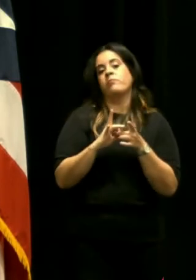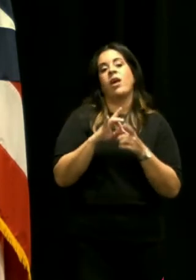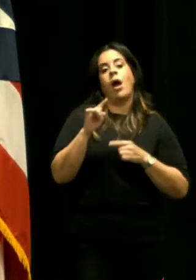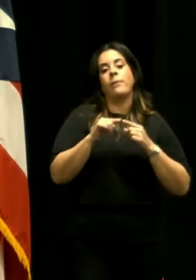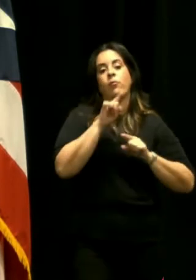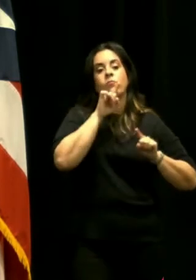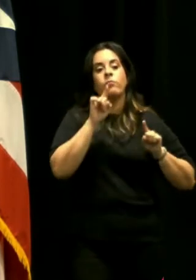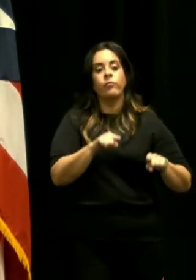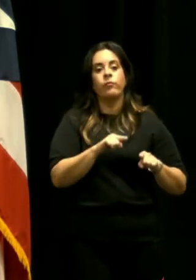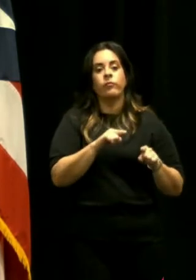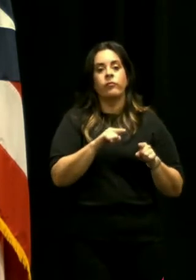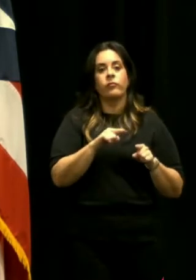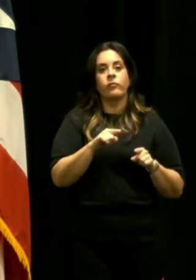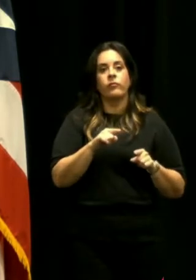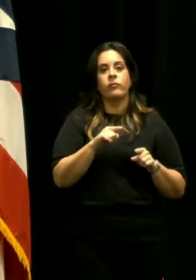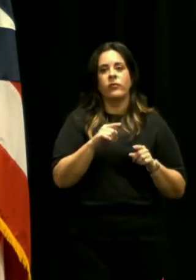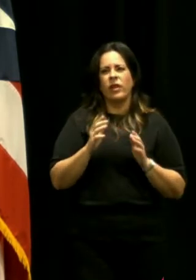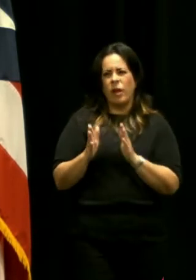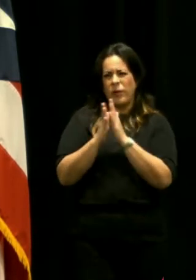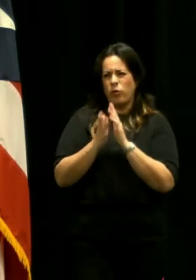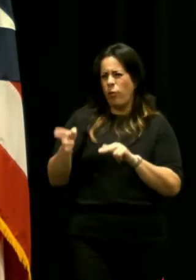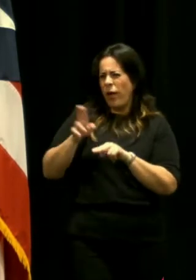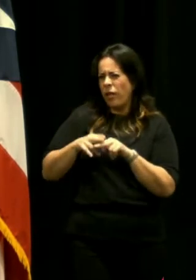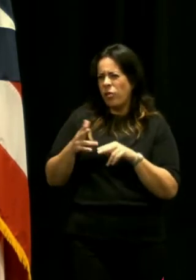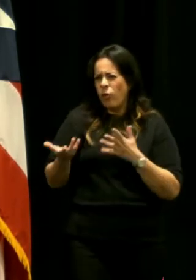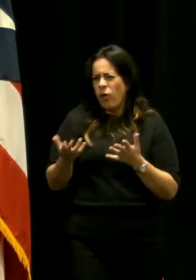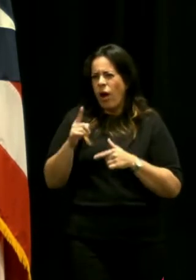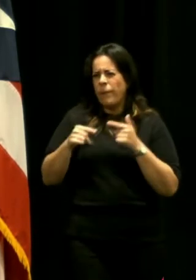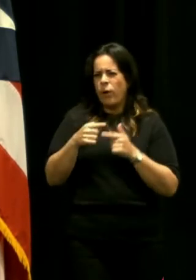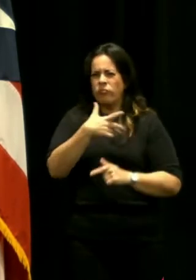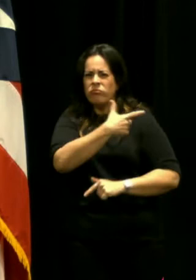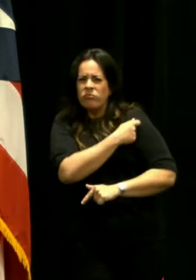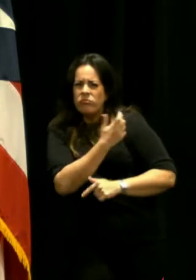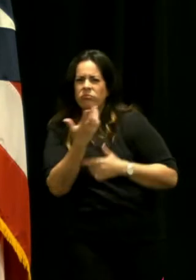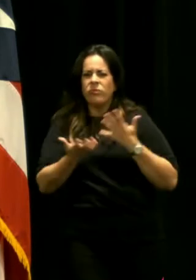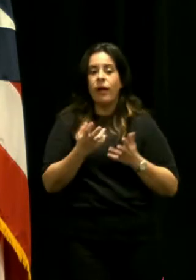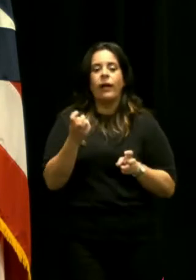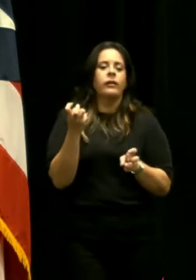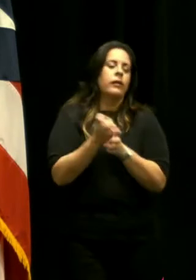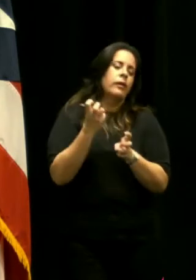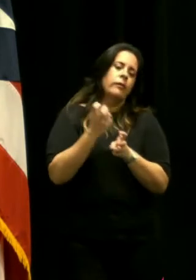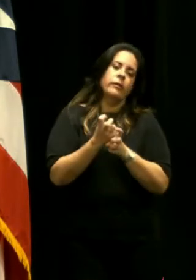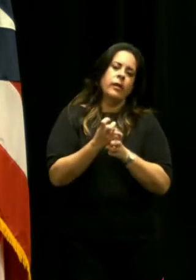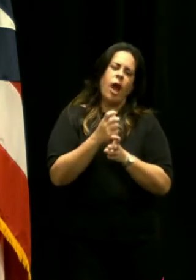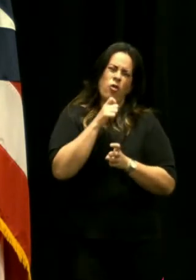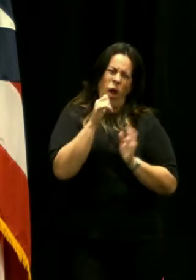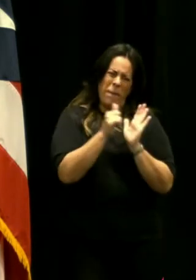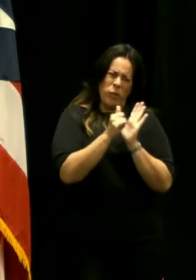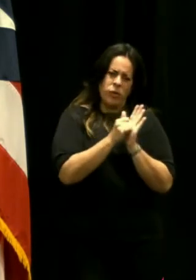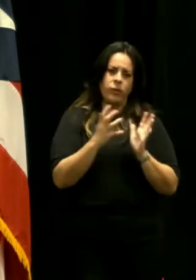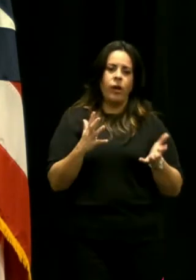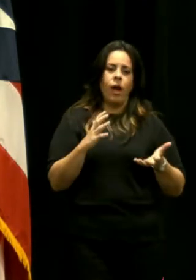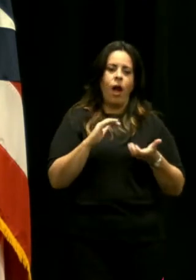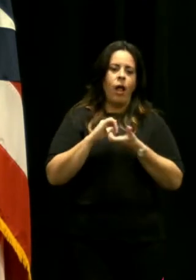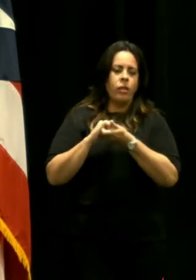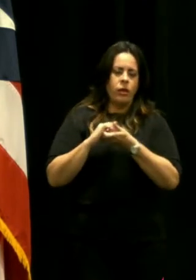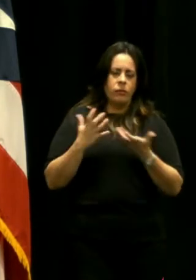órdenes ejecutivas y están viendo un aumento efectivamente de la vacunación es difícil por no decir imposible atarlo